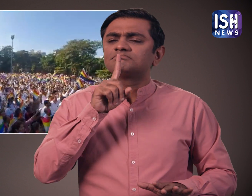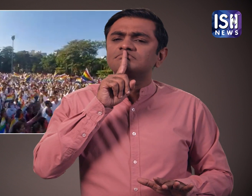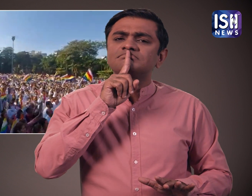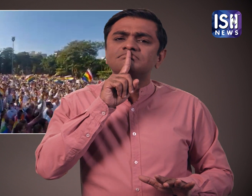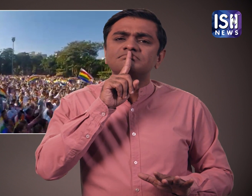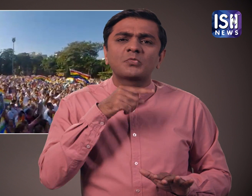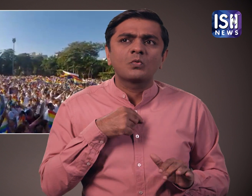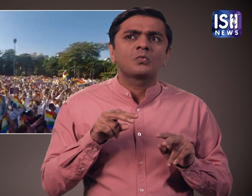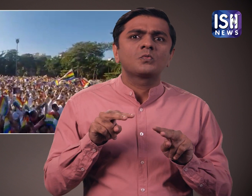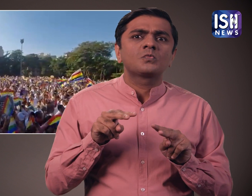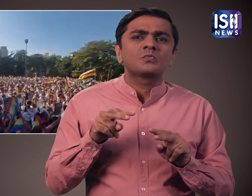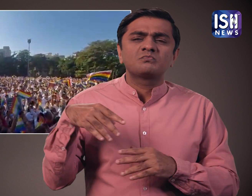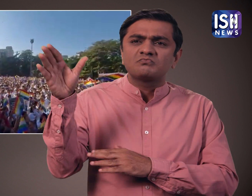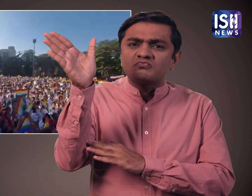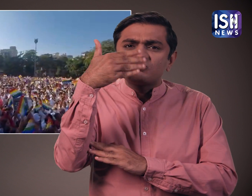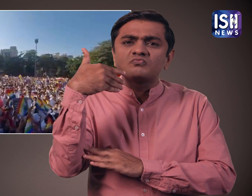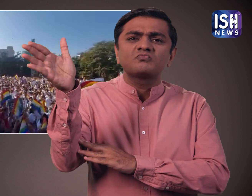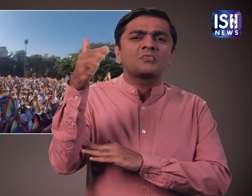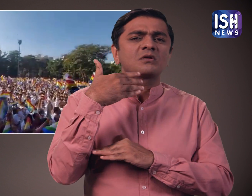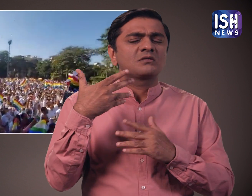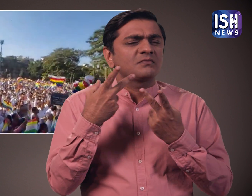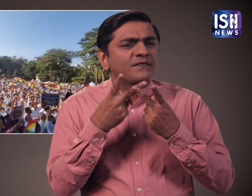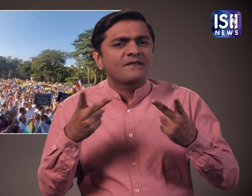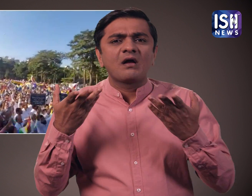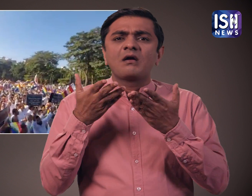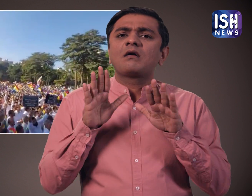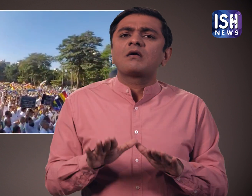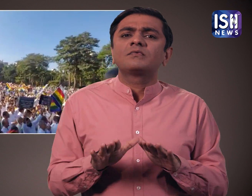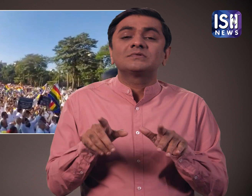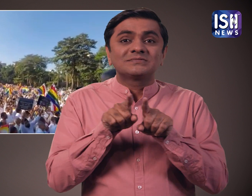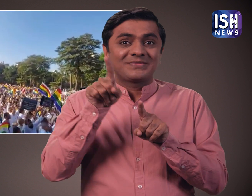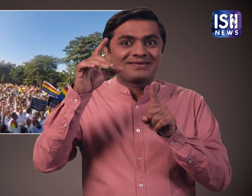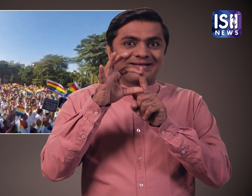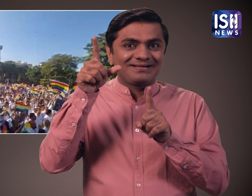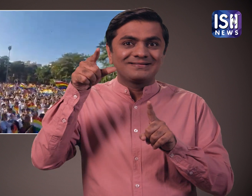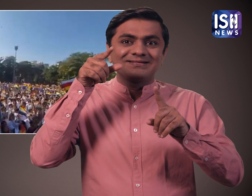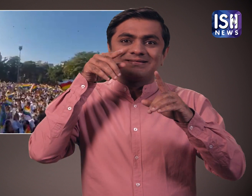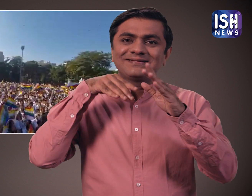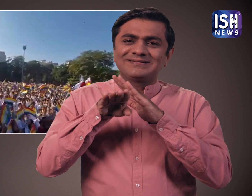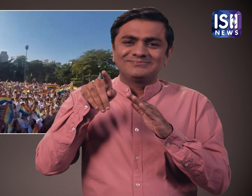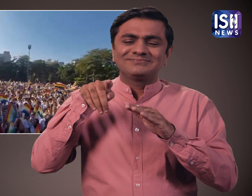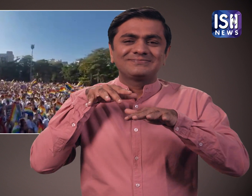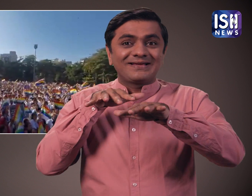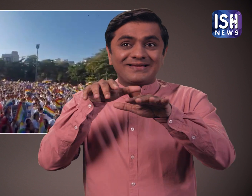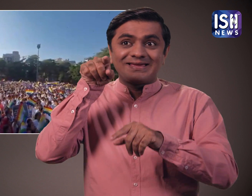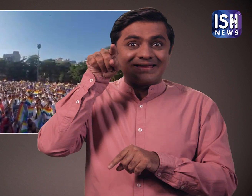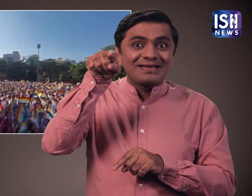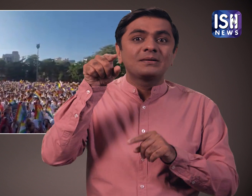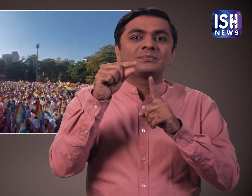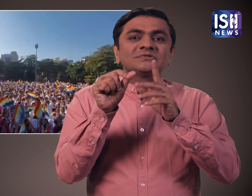थे। लोग जंडे भी रहरा रहे थे। दिल्ली में बड़ी सुरक्षा थी क्योंकि विरोध में एक बड़ी भीड ने